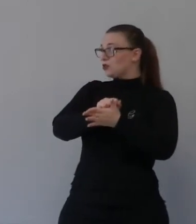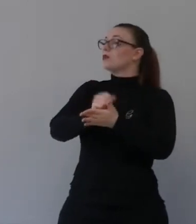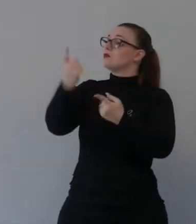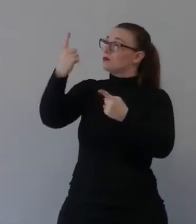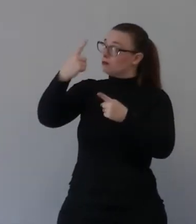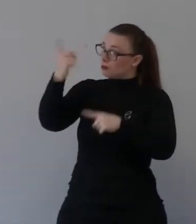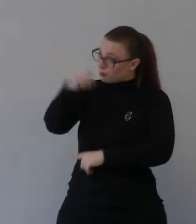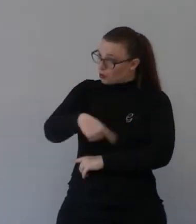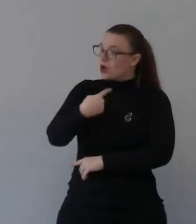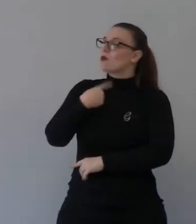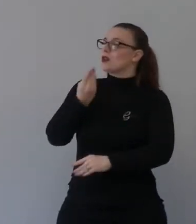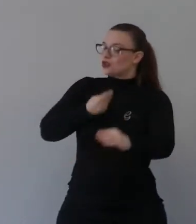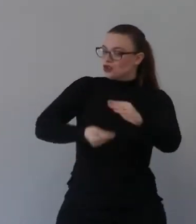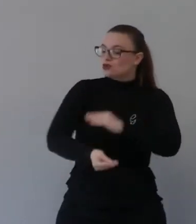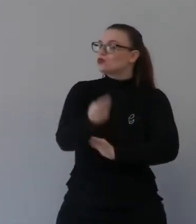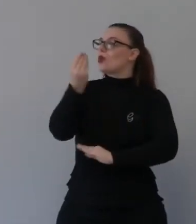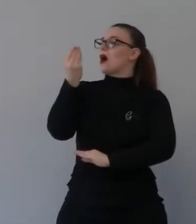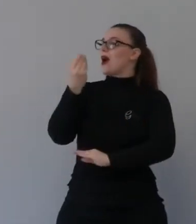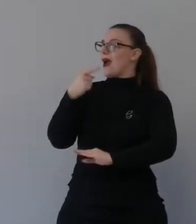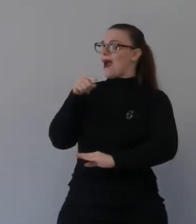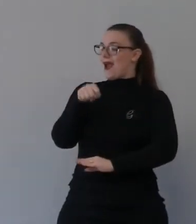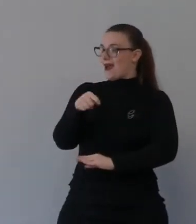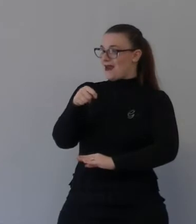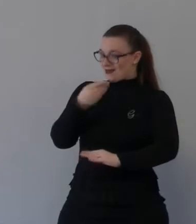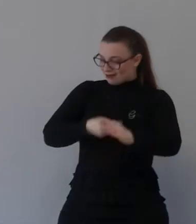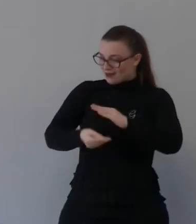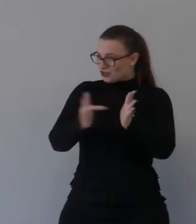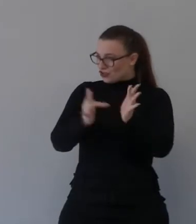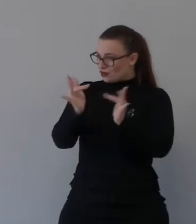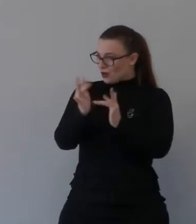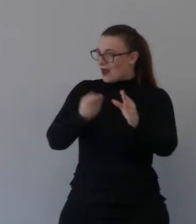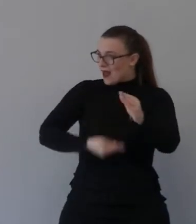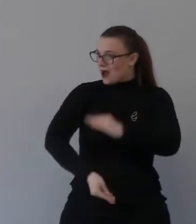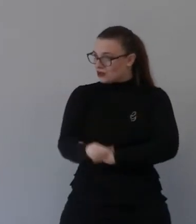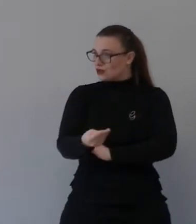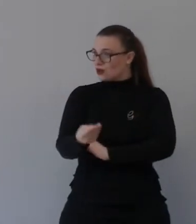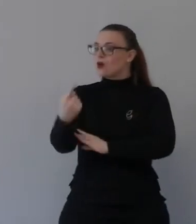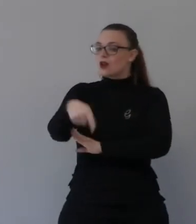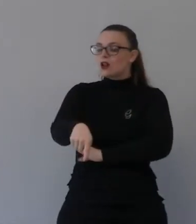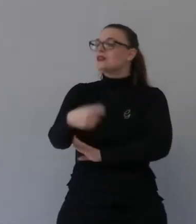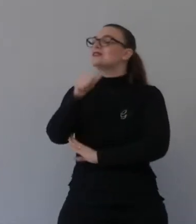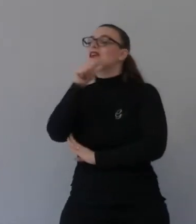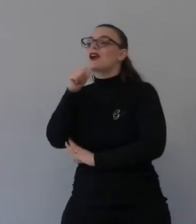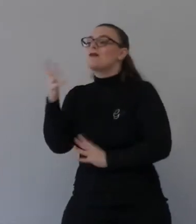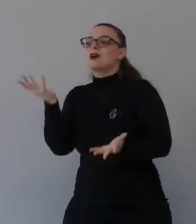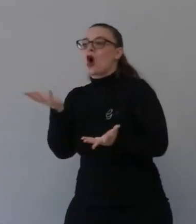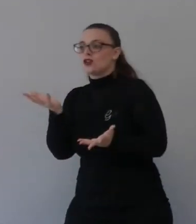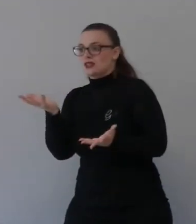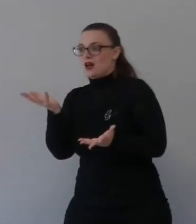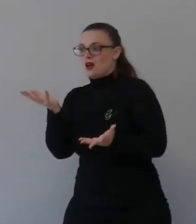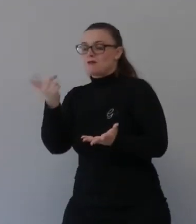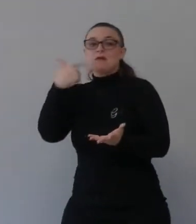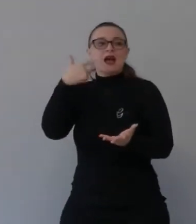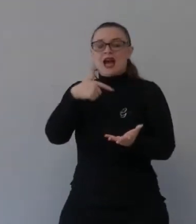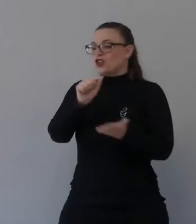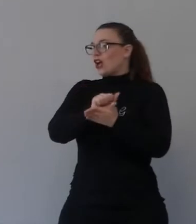attraverso un bimbo che diventerà uomo che diventerà Gesù che diventerà l'Emanuele che diventerà Dio